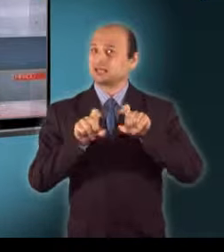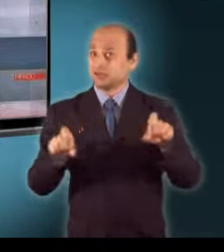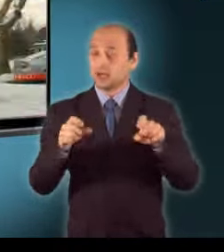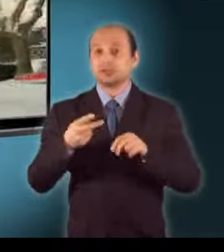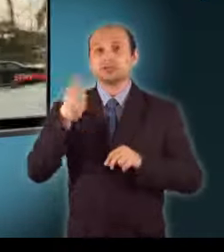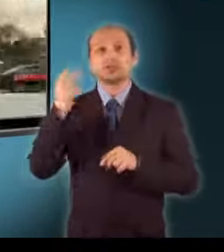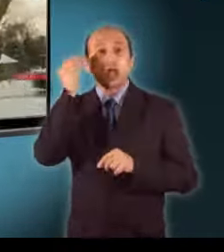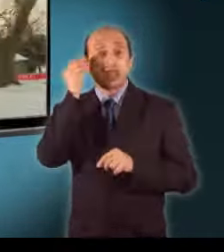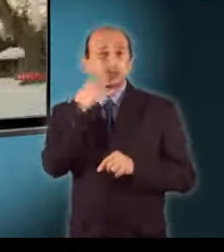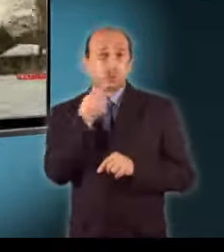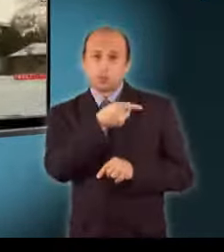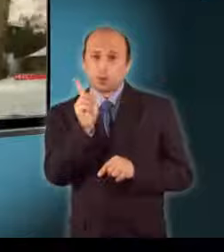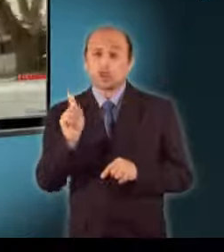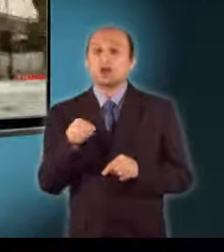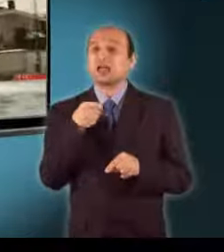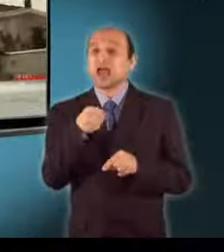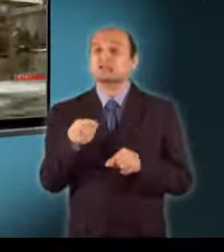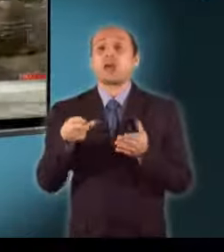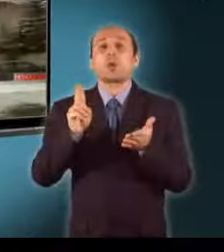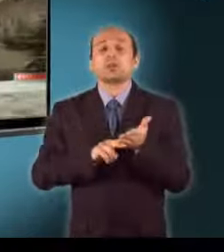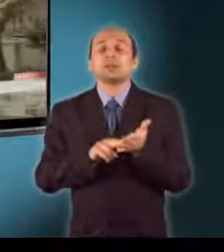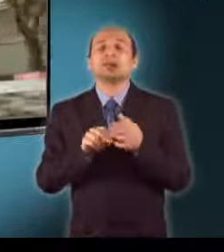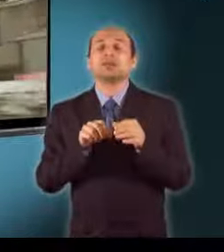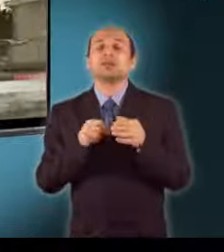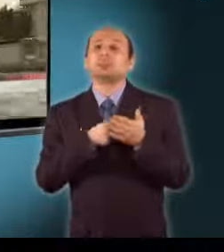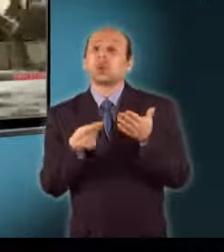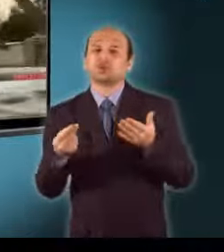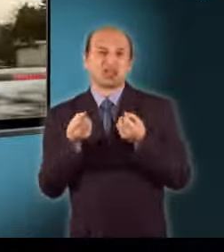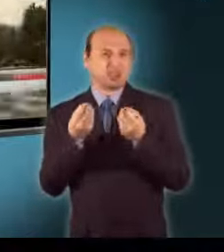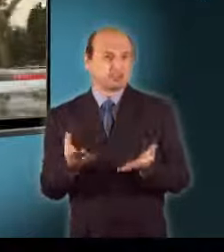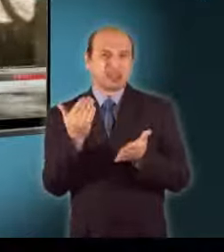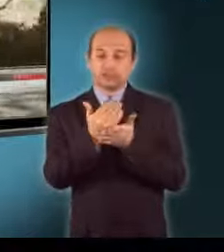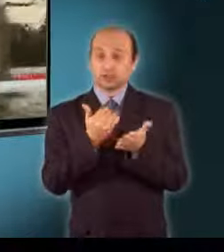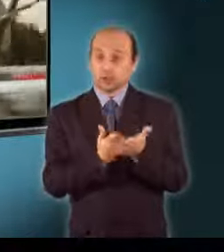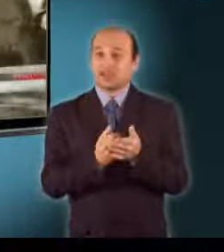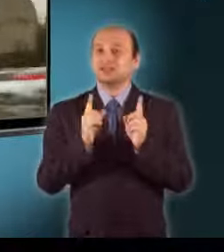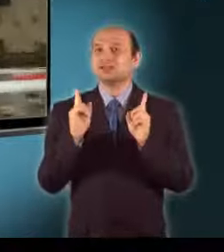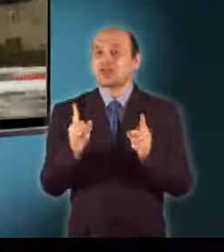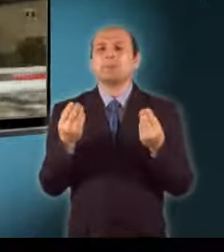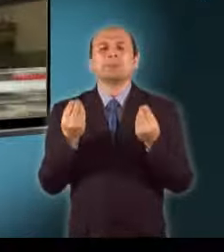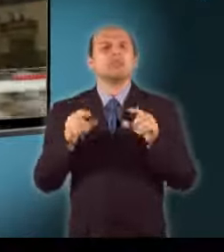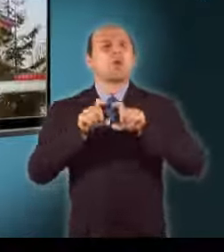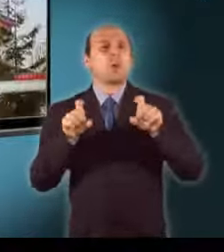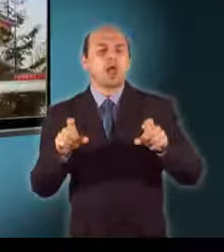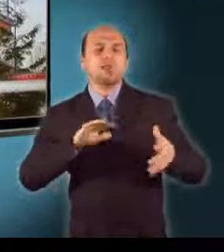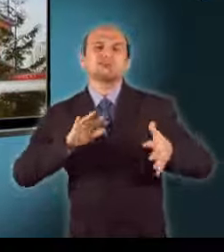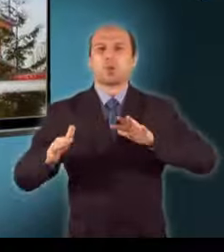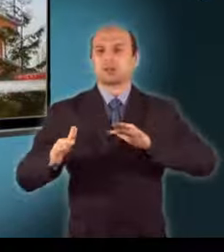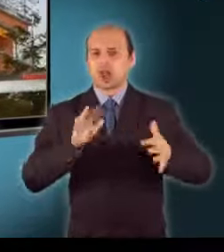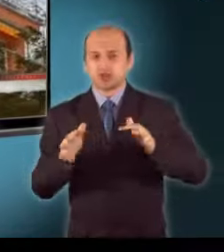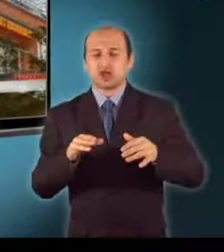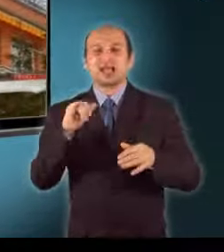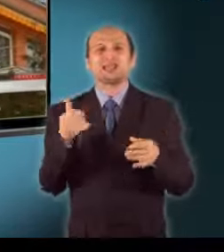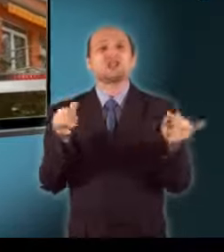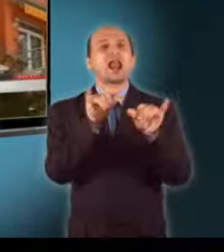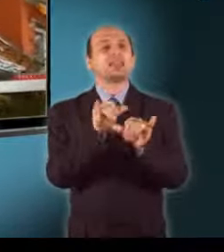arra, hogy a törvényt nem engedi át az alkotmánybíróság. Elsősorban azért, mert óriási bizonytalanságot és eltéréseket okozna, ha az